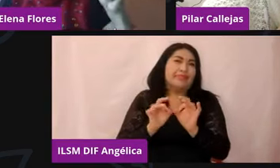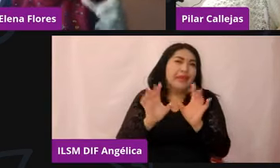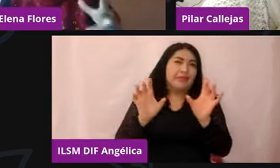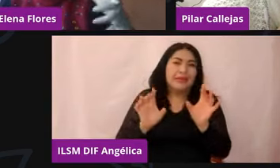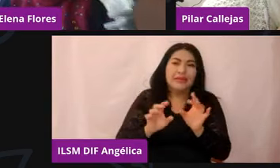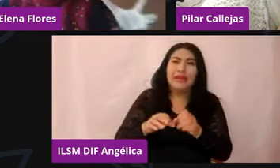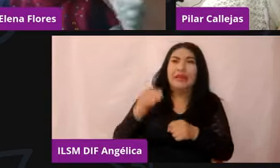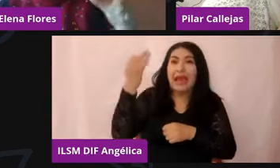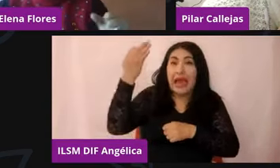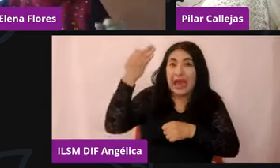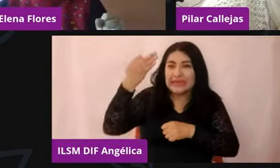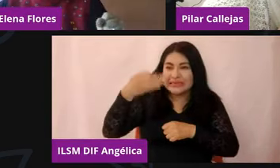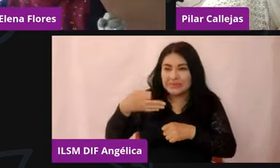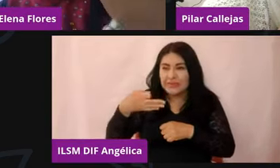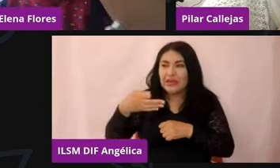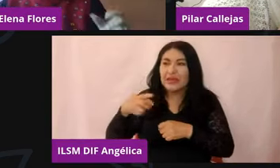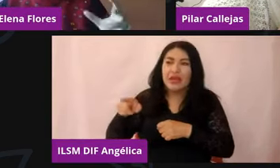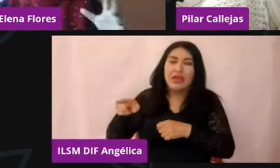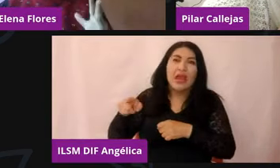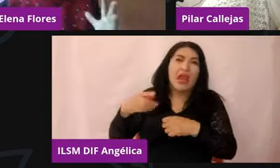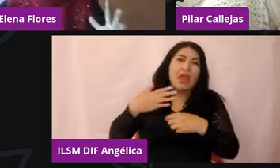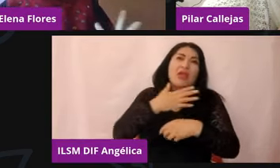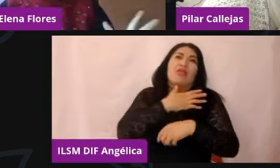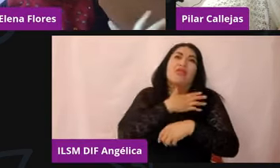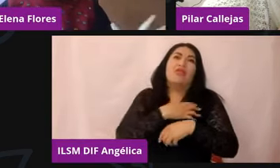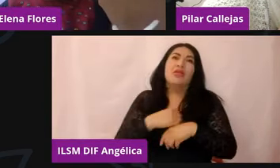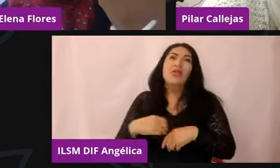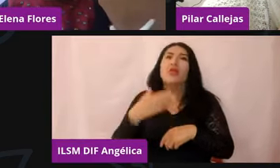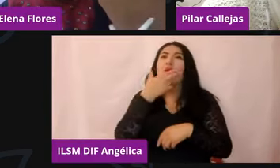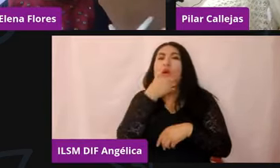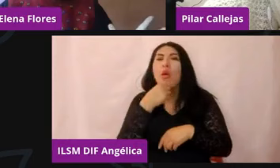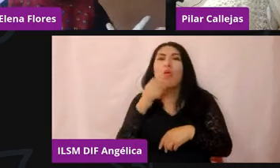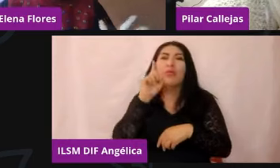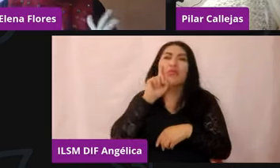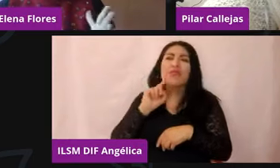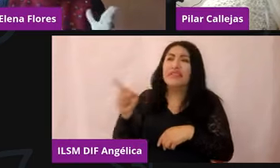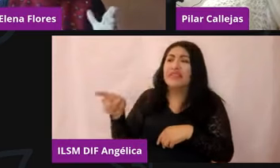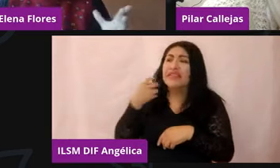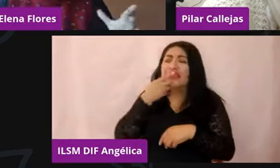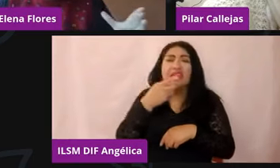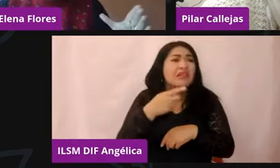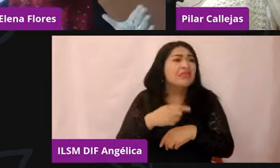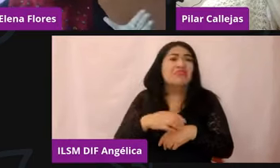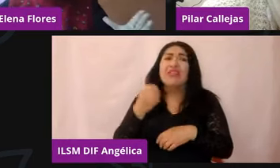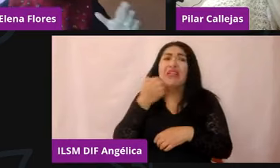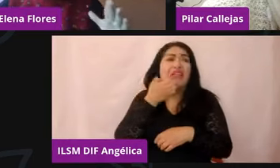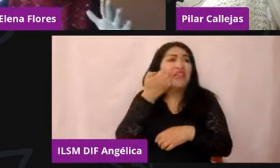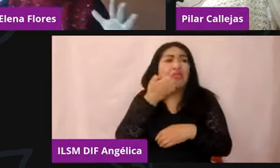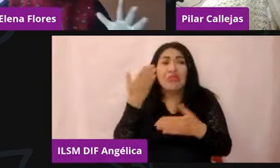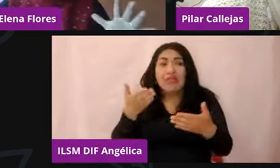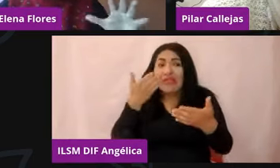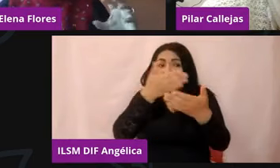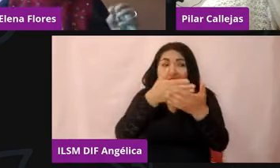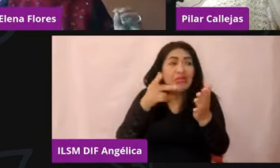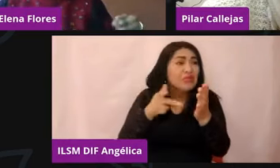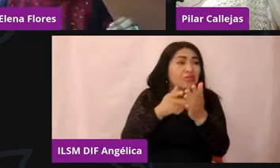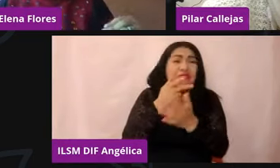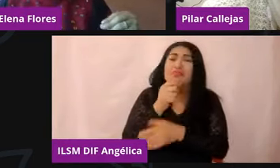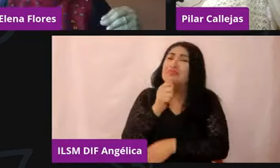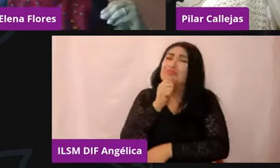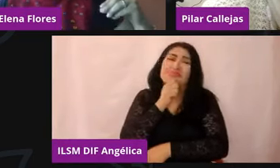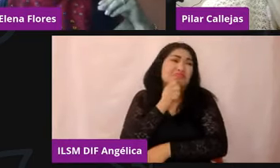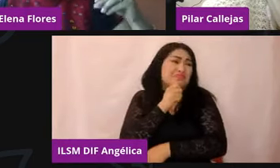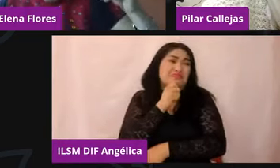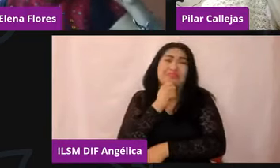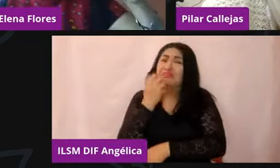el hijo, la hija en este momento digan, no quiero regresar, no me siento bien, no me siento a gusto, es decir,